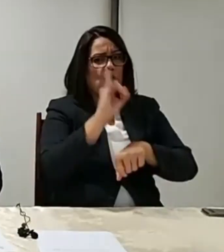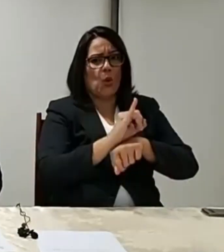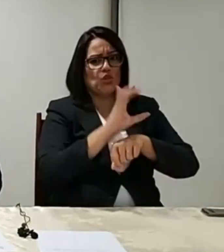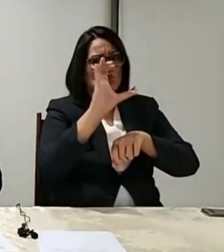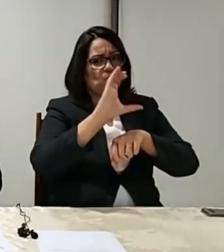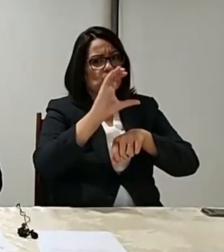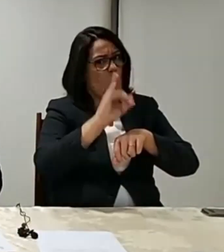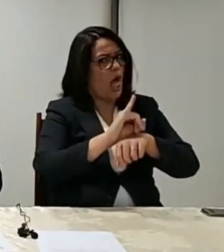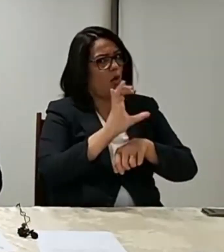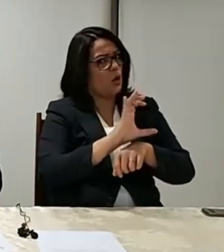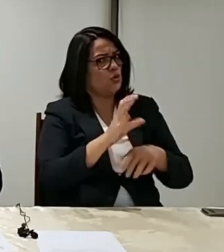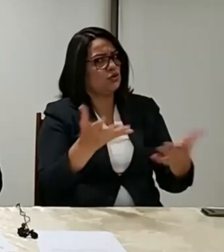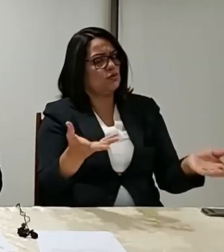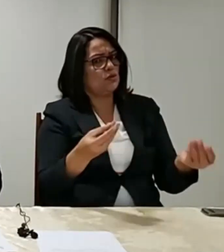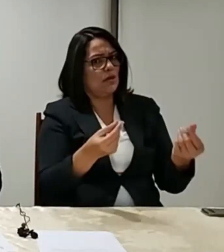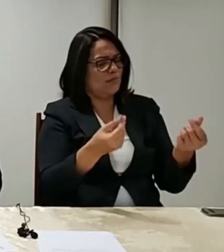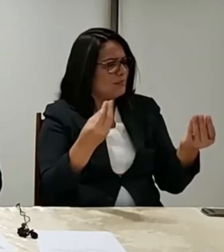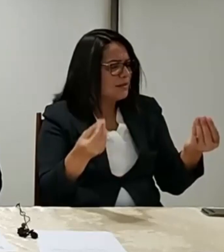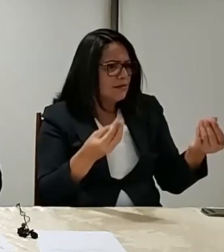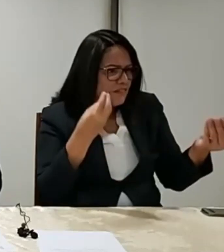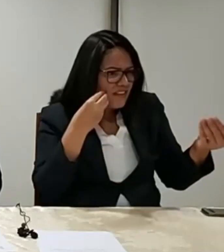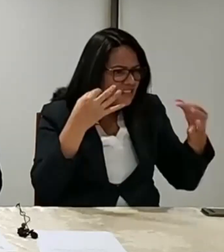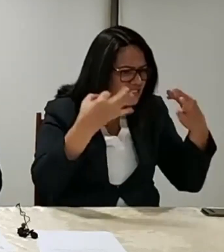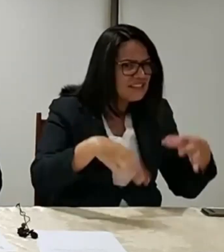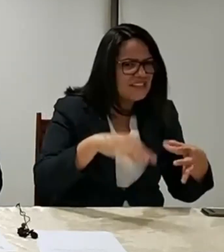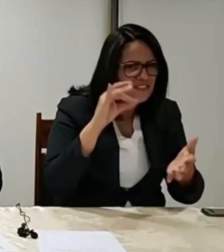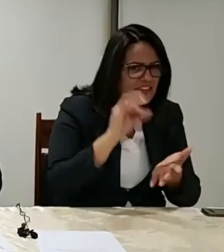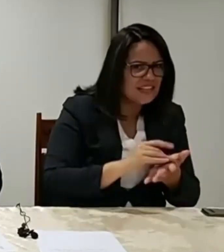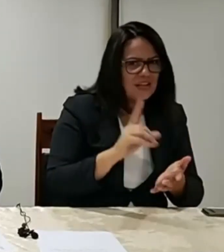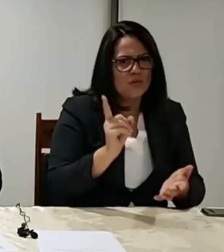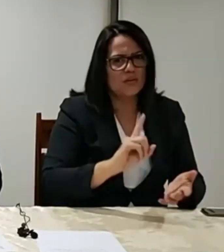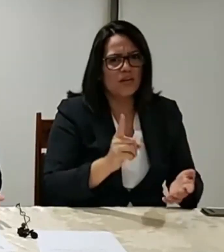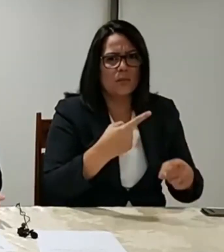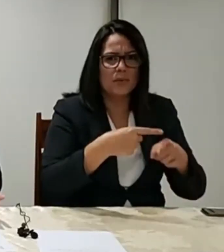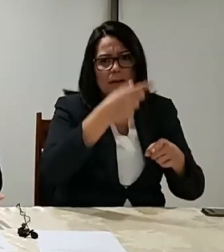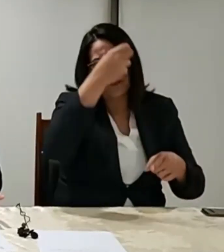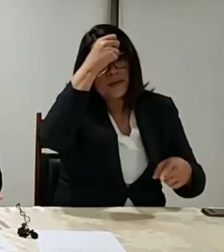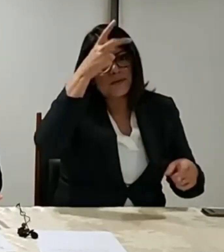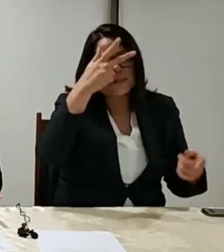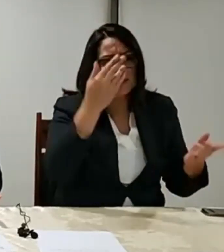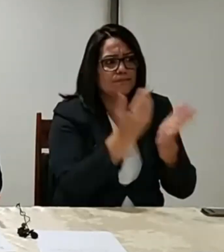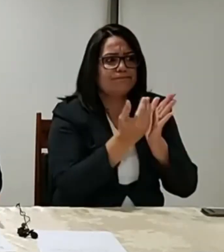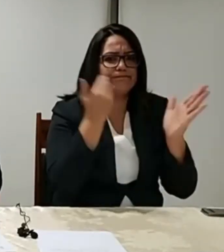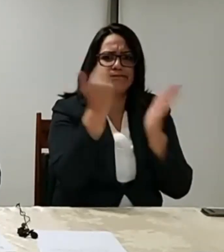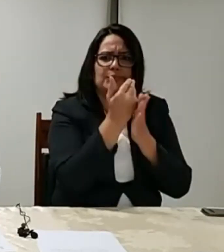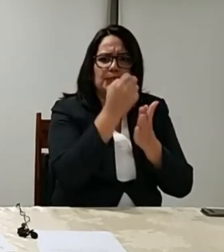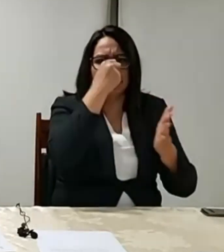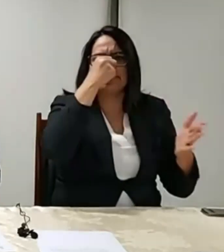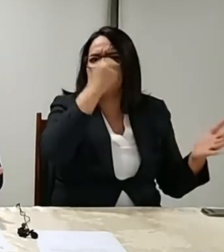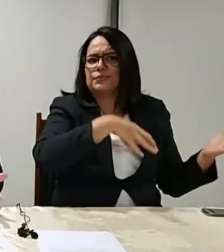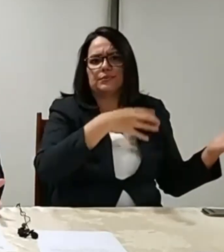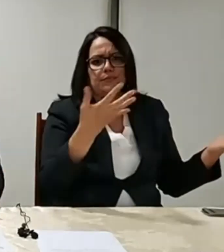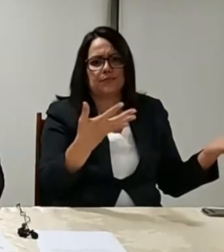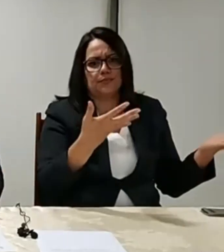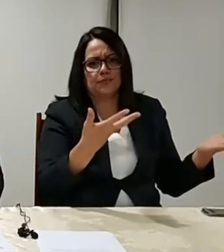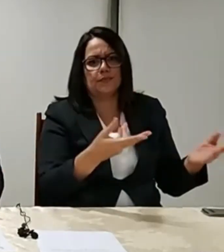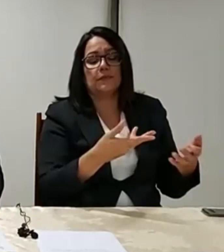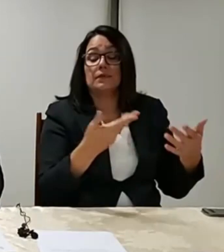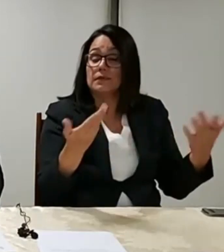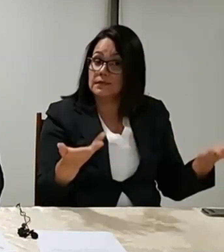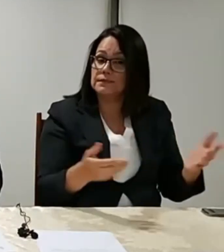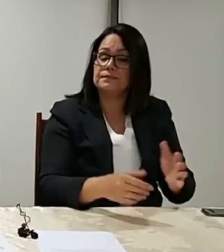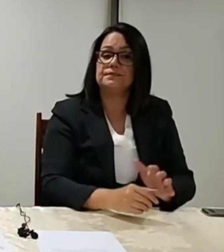Supremo Tribunal Federal, exatamente buscando aqui, conter esses abusos. Entre eles, o mais importante,